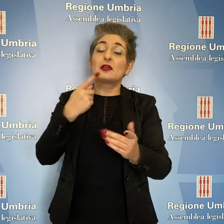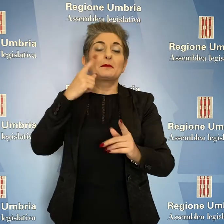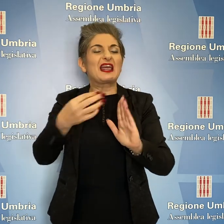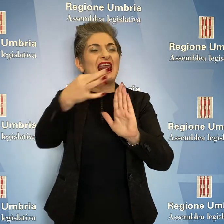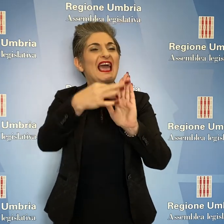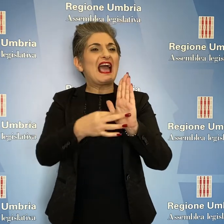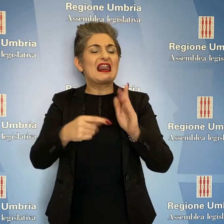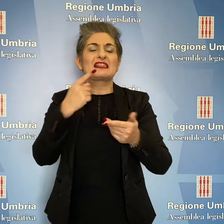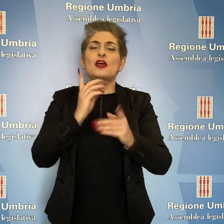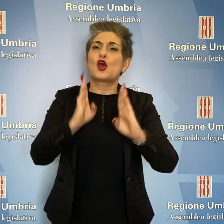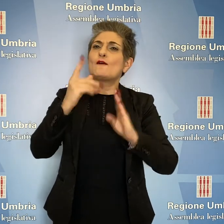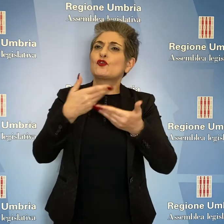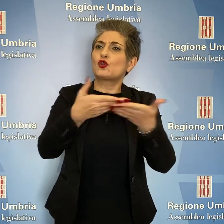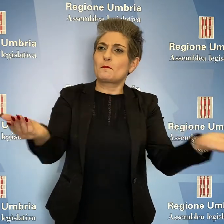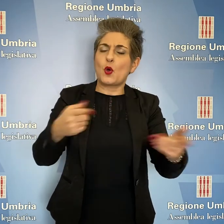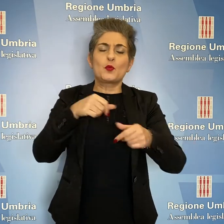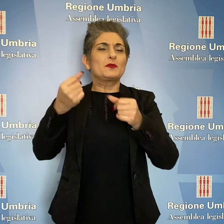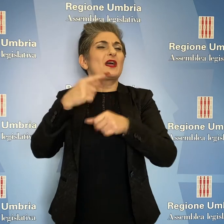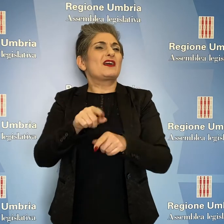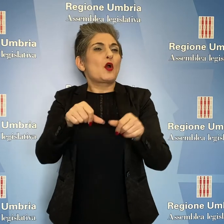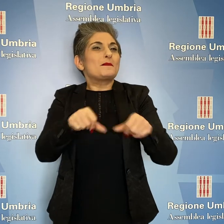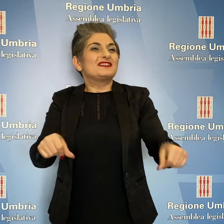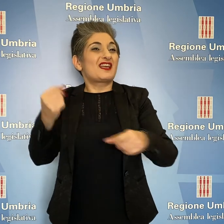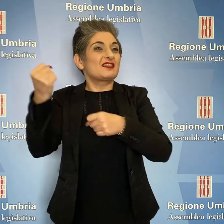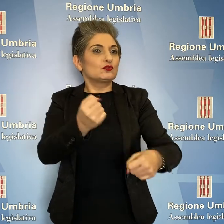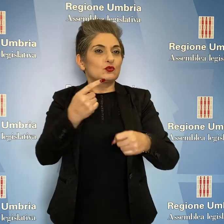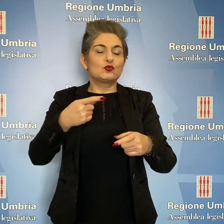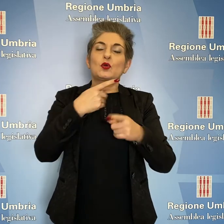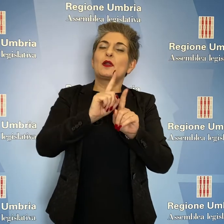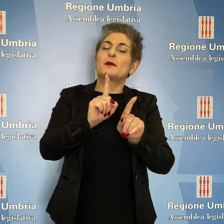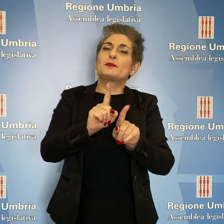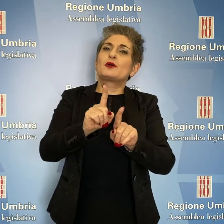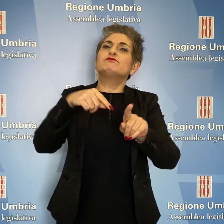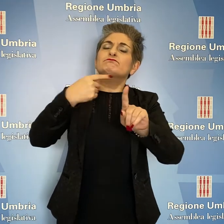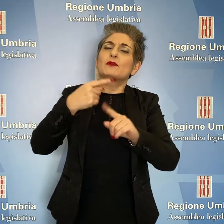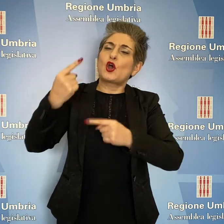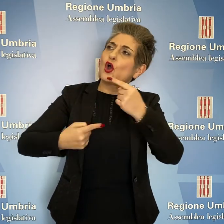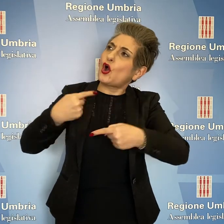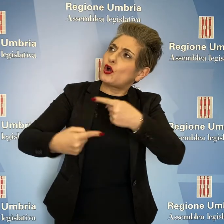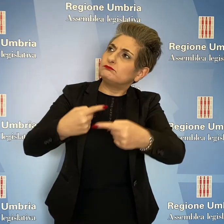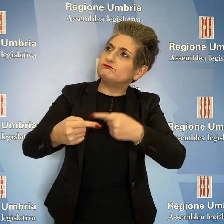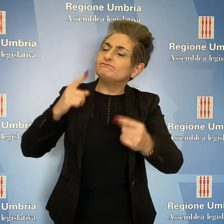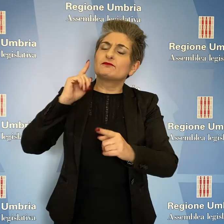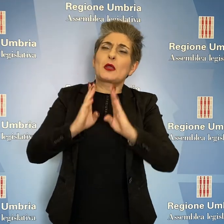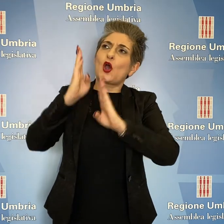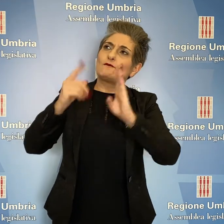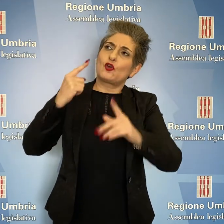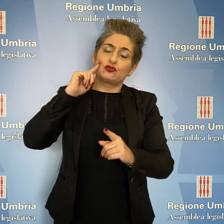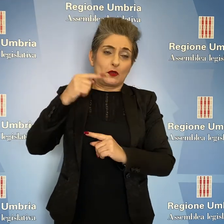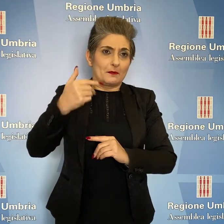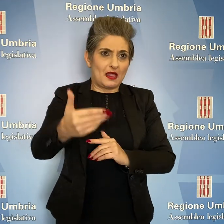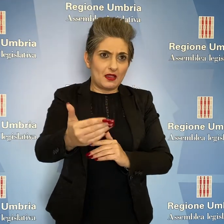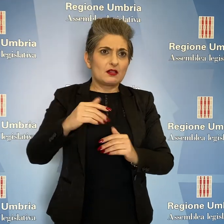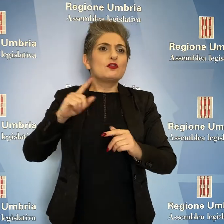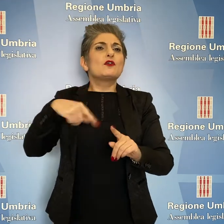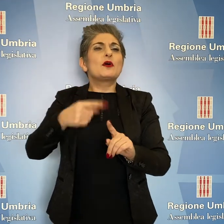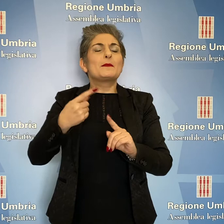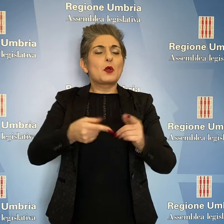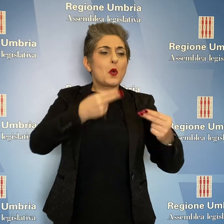calendario confronti pubblici allargati nelle sedi istituzionali per continuare al meglio il confronto avviato. Sulle bilancio, sulle